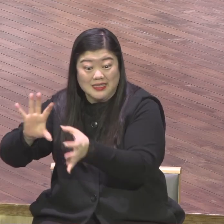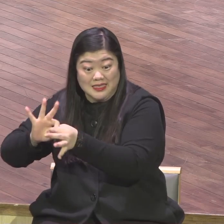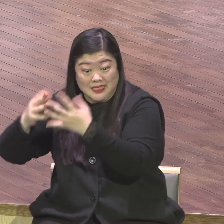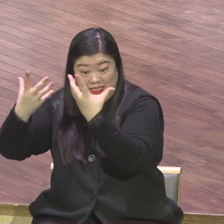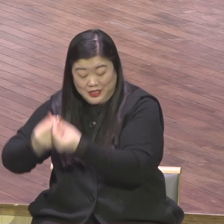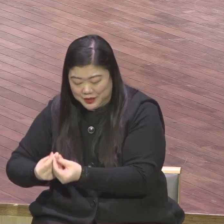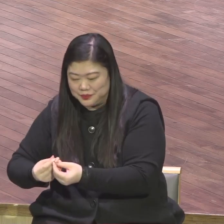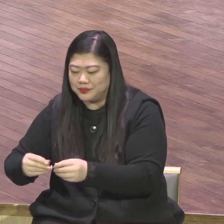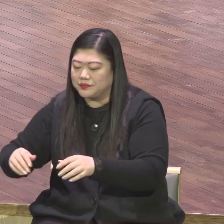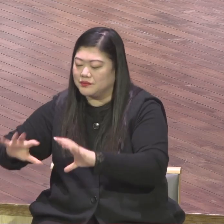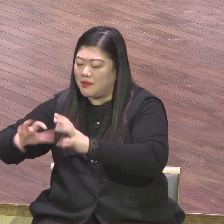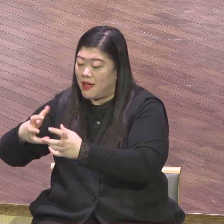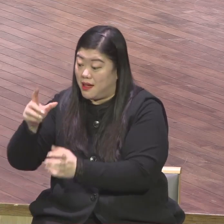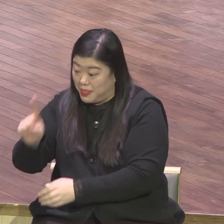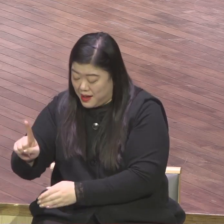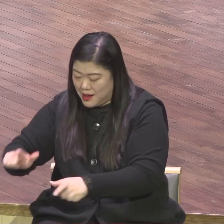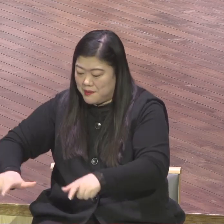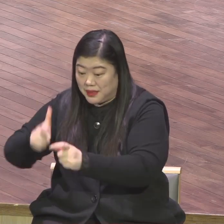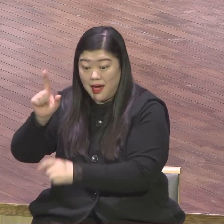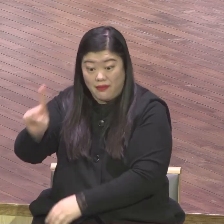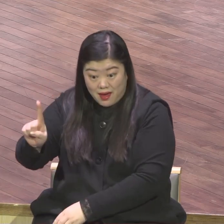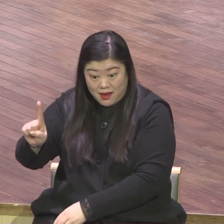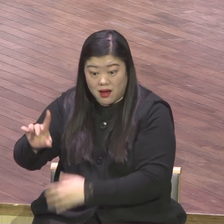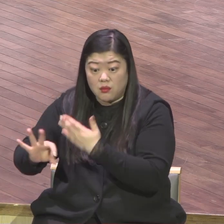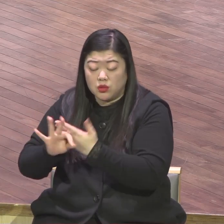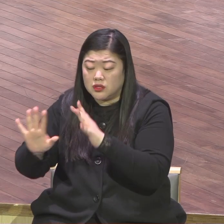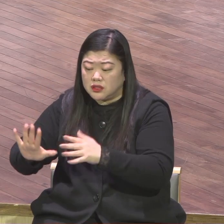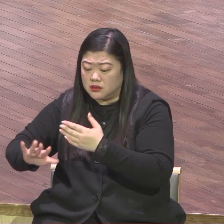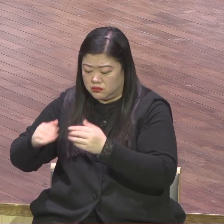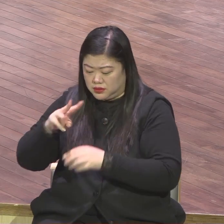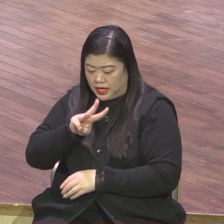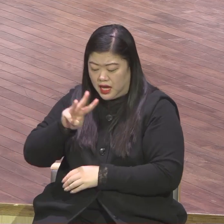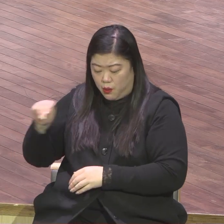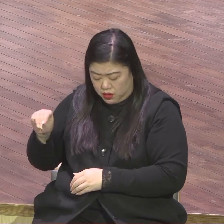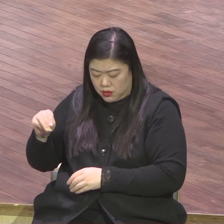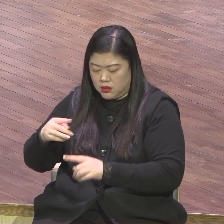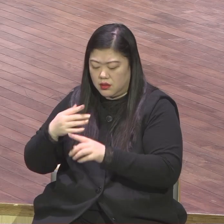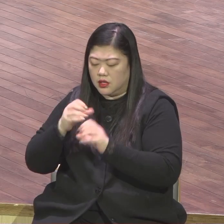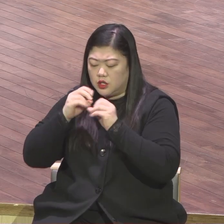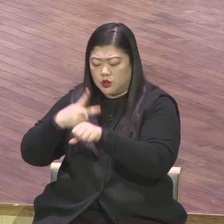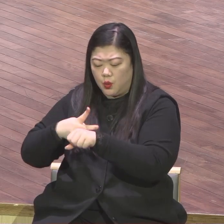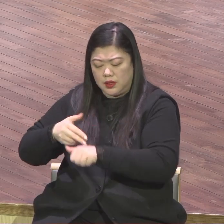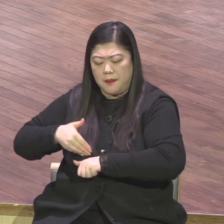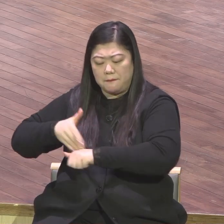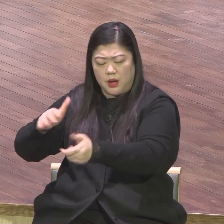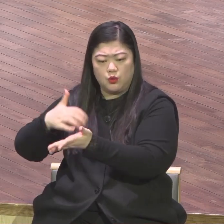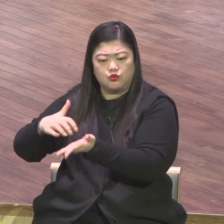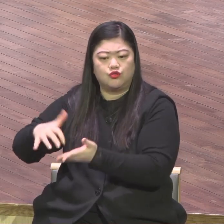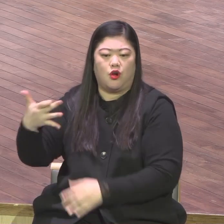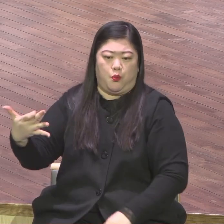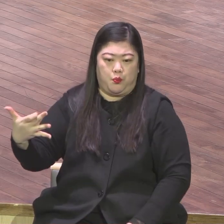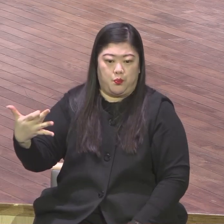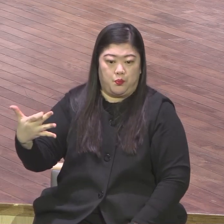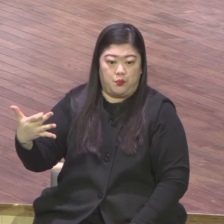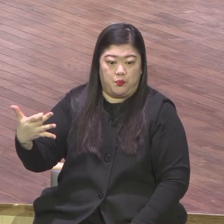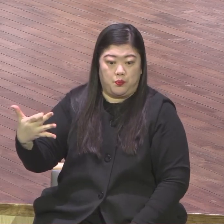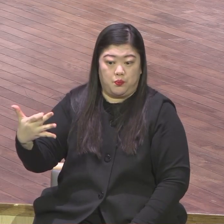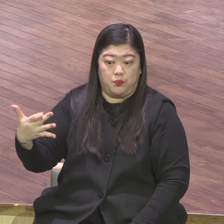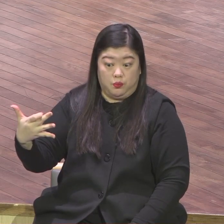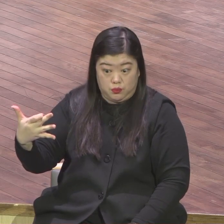이 현장을 기존처럼 전도 캠프가 별도로 진행이 되고 이제 별도로 다 진행합니다 그런데 2023년 새롭게 선교